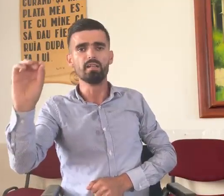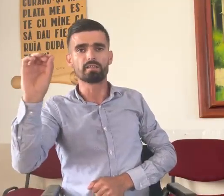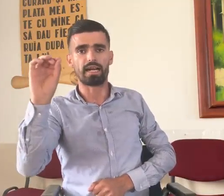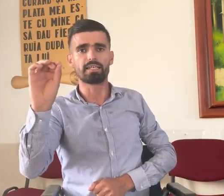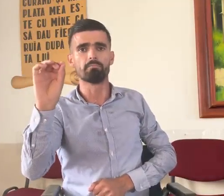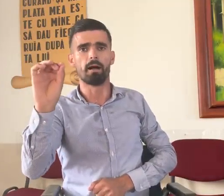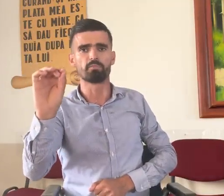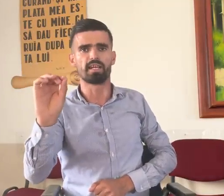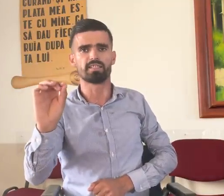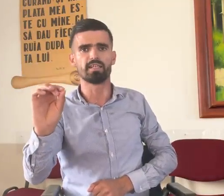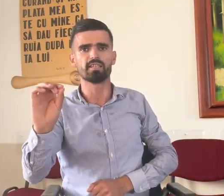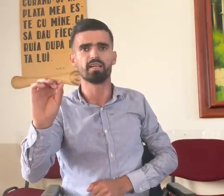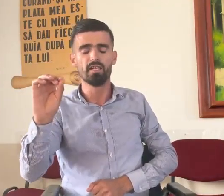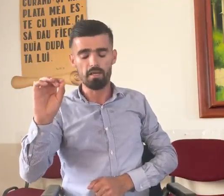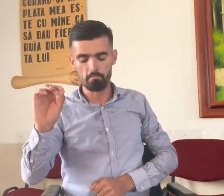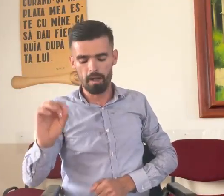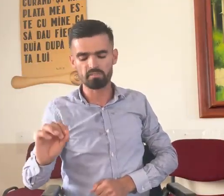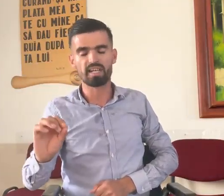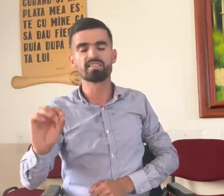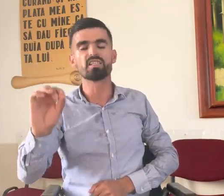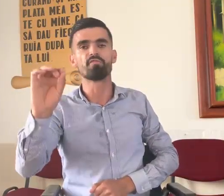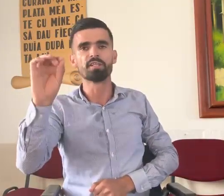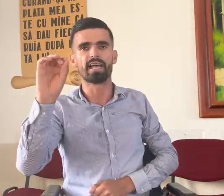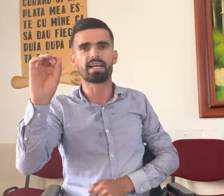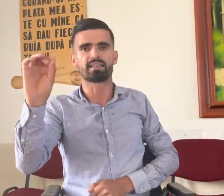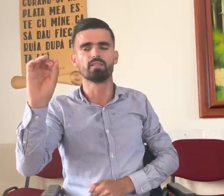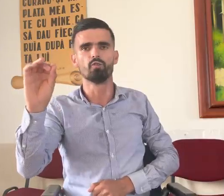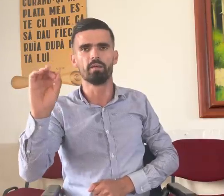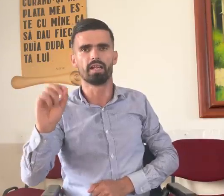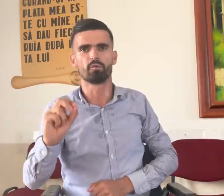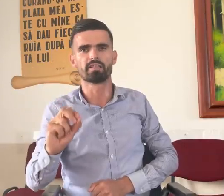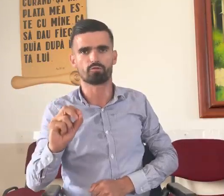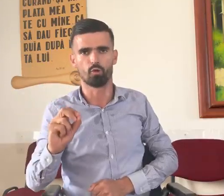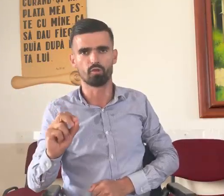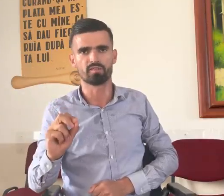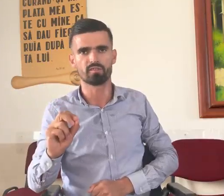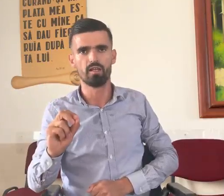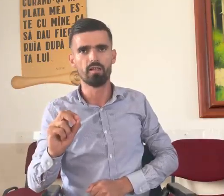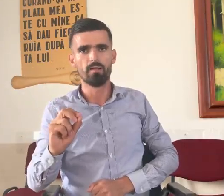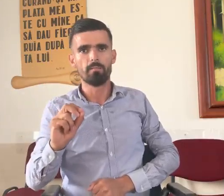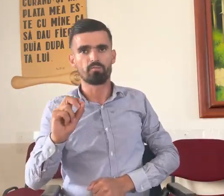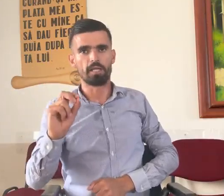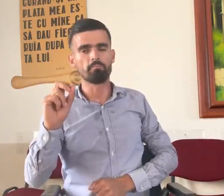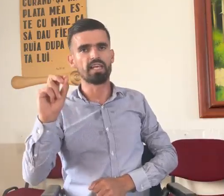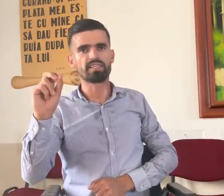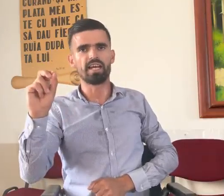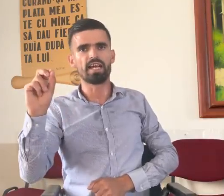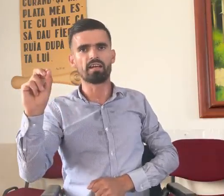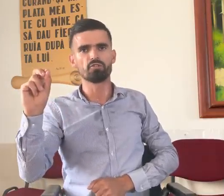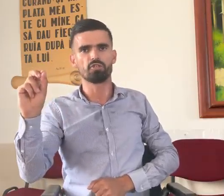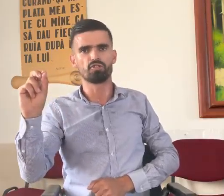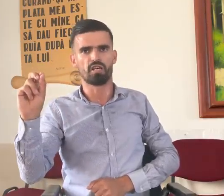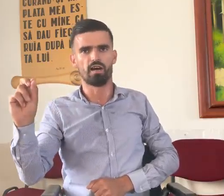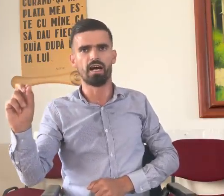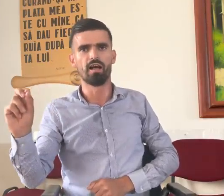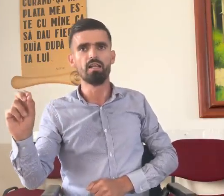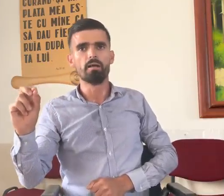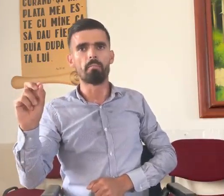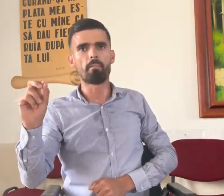dar când m-am trezit, m-am trezit vindecat în numele Lui Iisus. Timp de trei ani și ceva, m-am